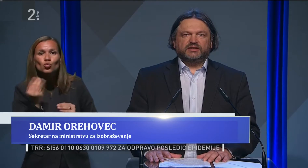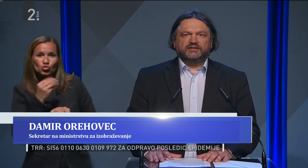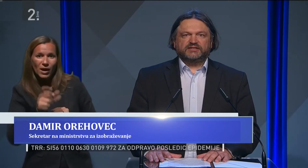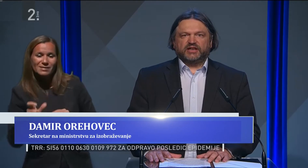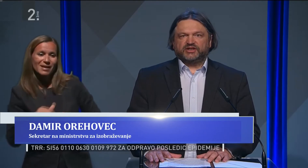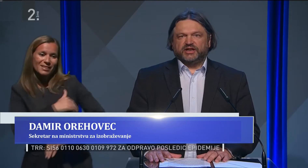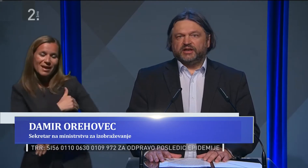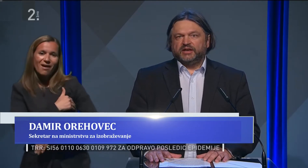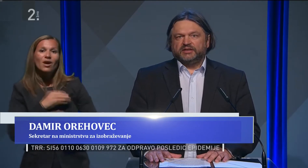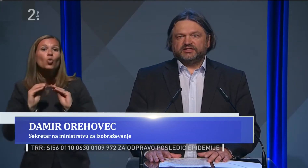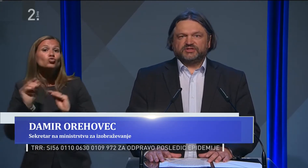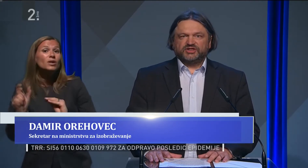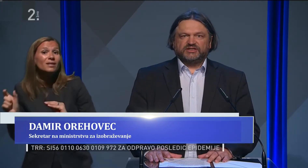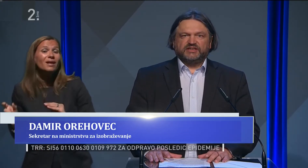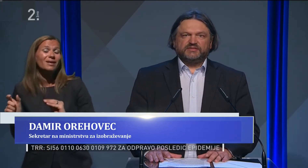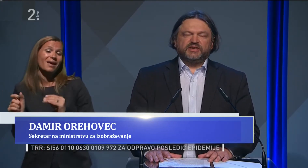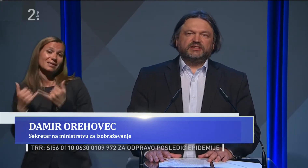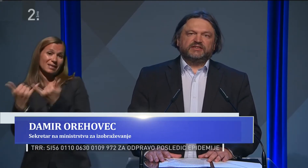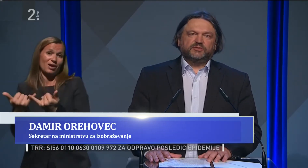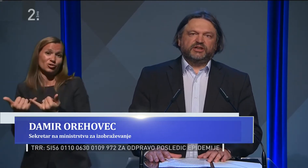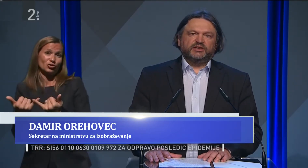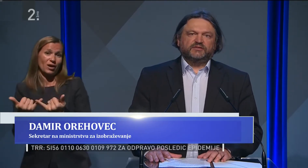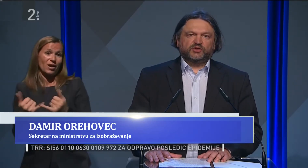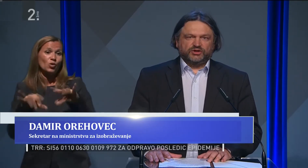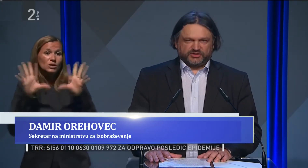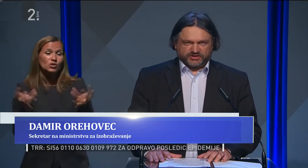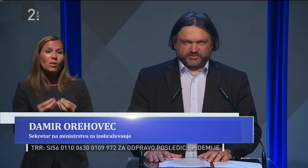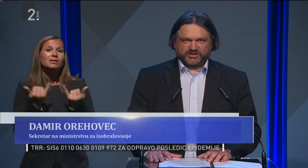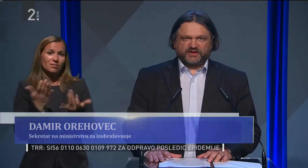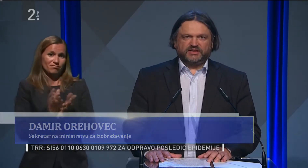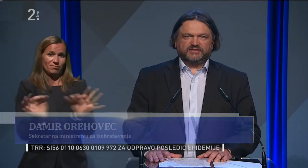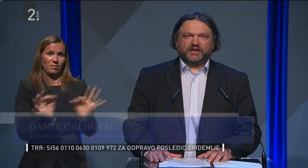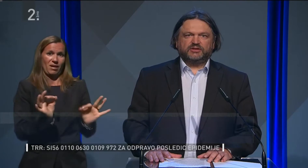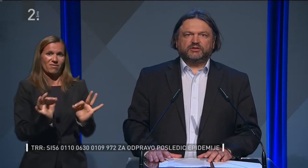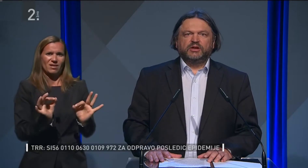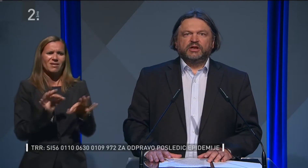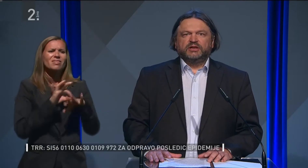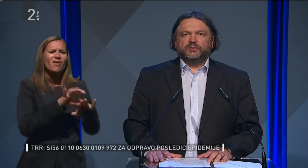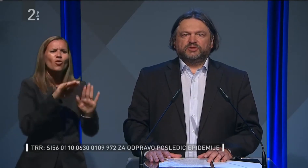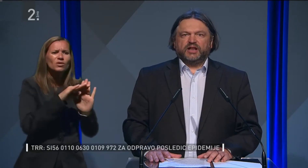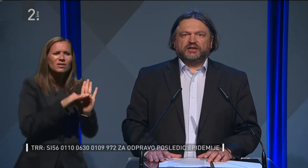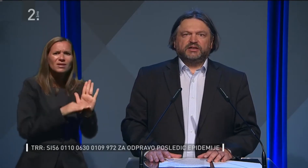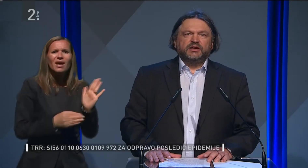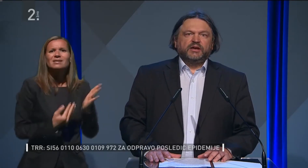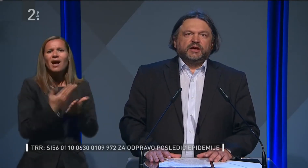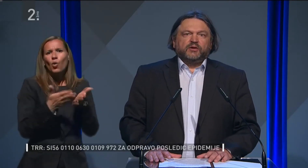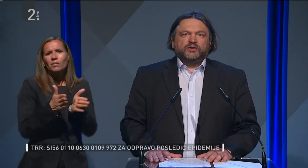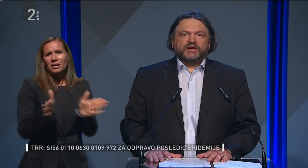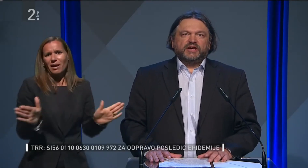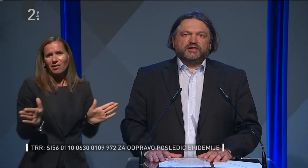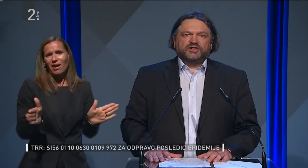očitelje ter starše. Da smo začrtali smernice odpiranja vzgojno-izobraževalnih zavodov na podlagi